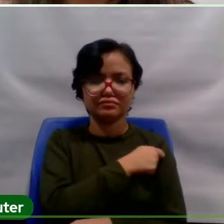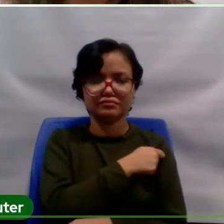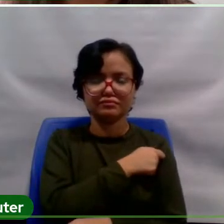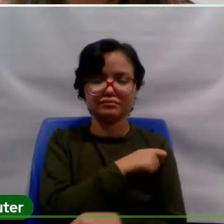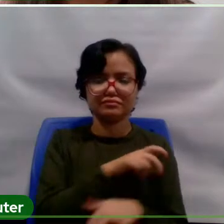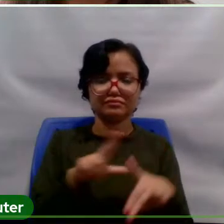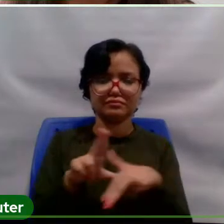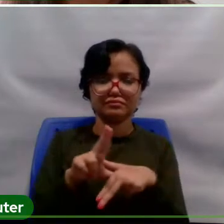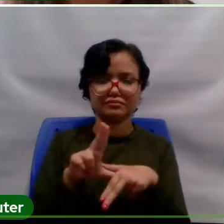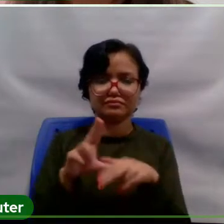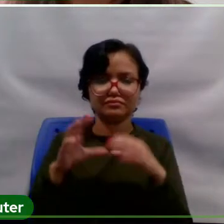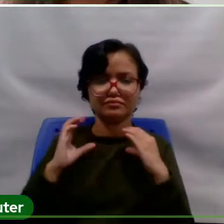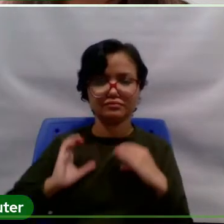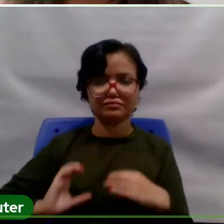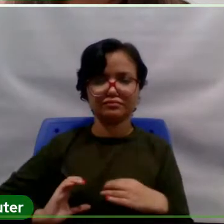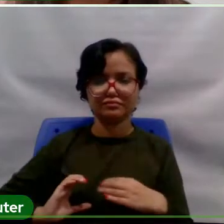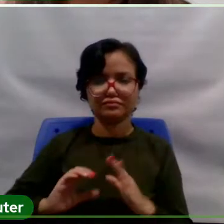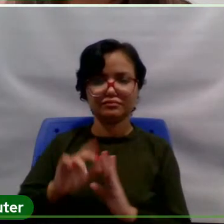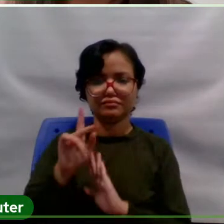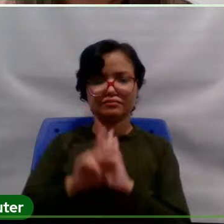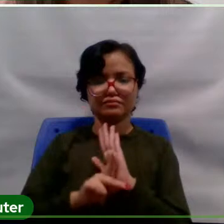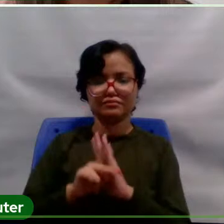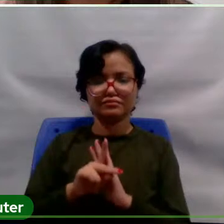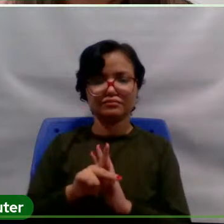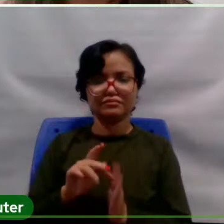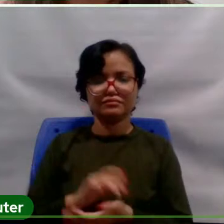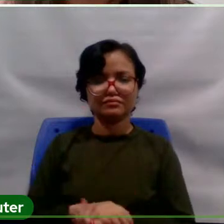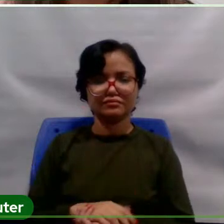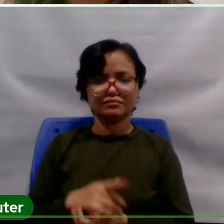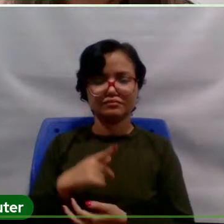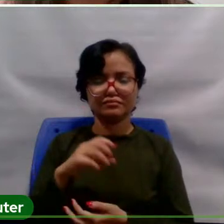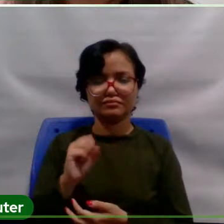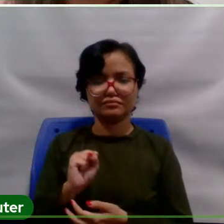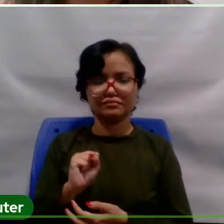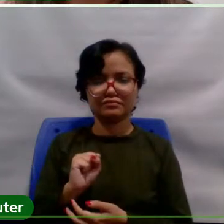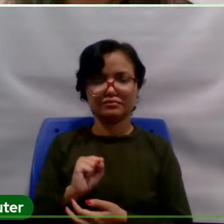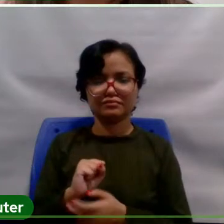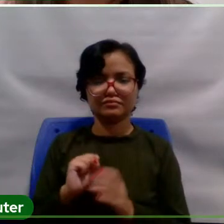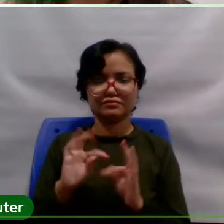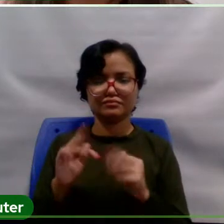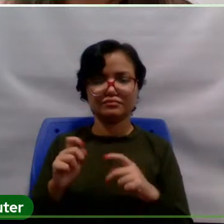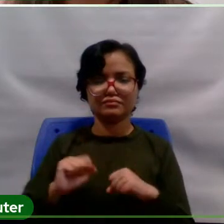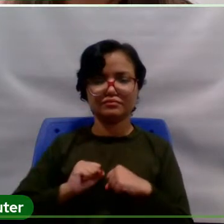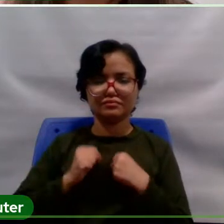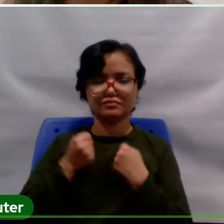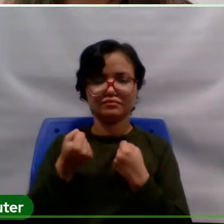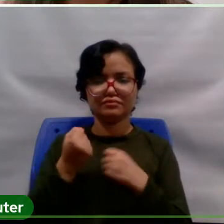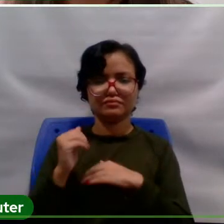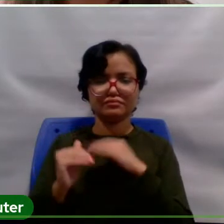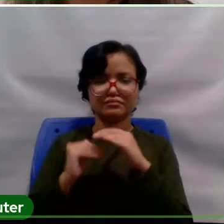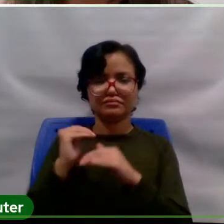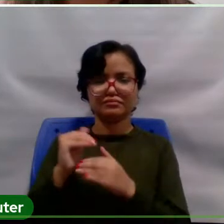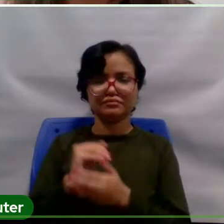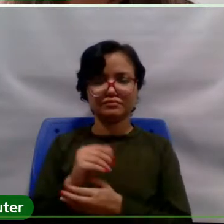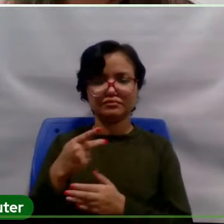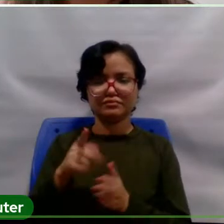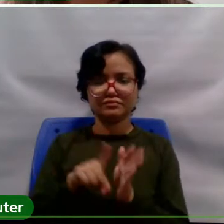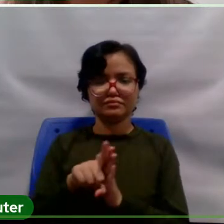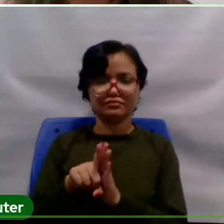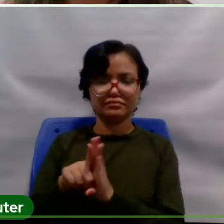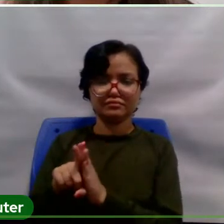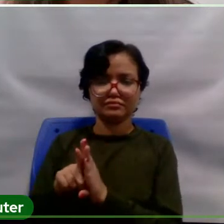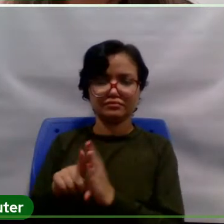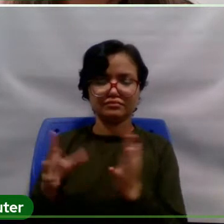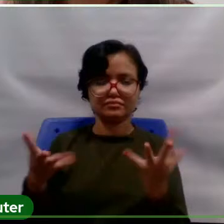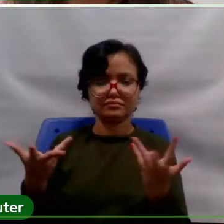coordenadores dos programas de pós-graduação, por todo esforço para desenvolver as suas pesquisas, né? De qualidade